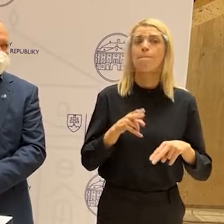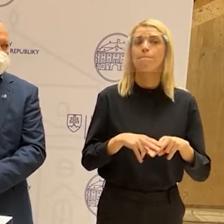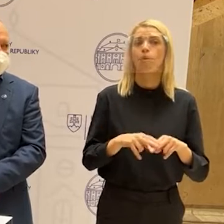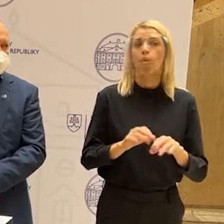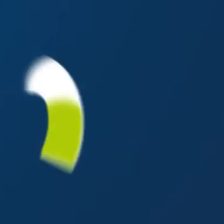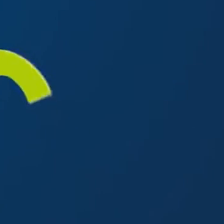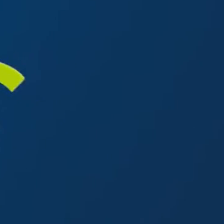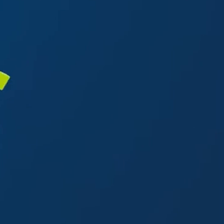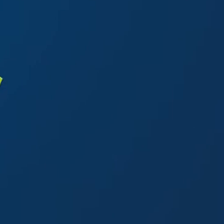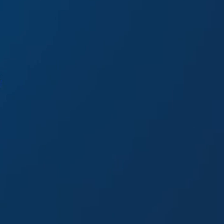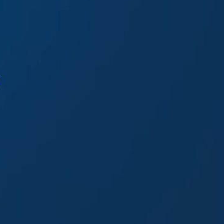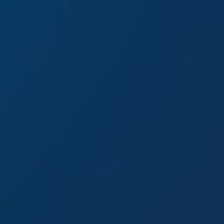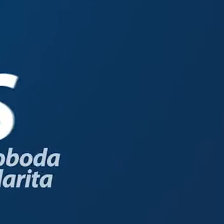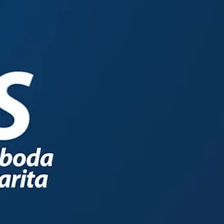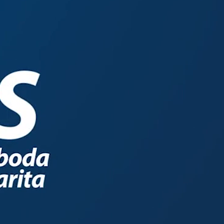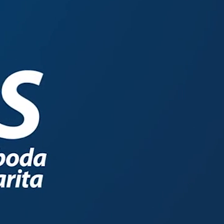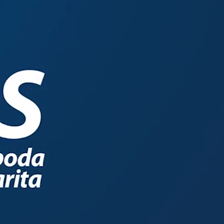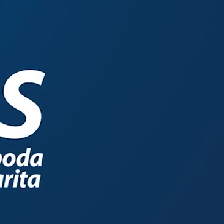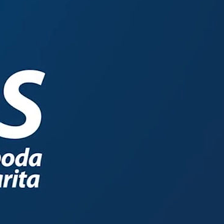reálne pomôcť.